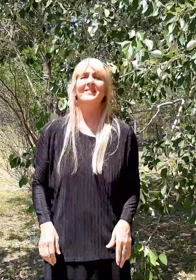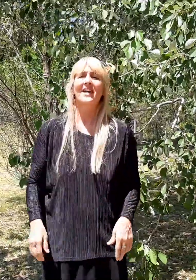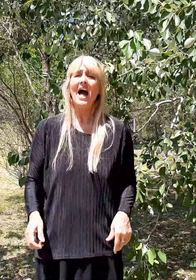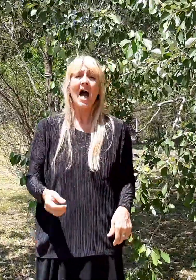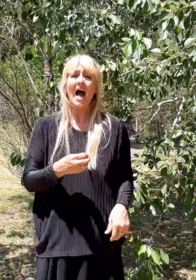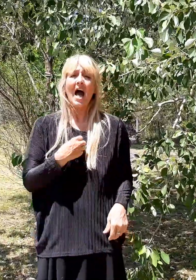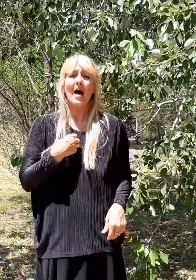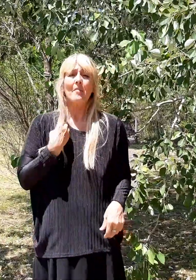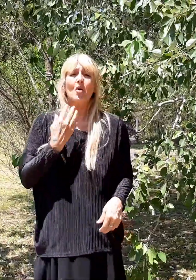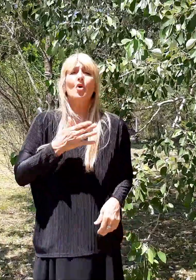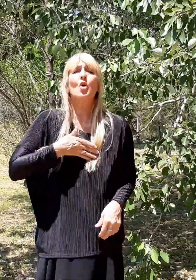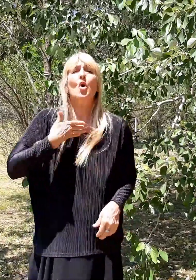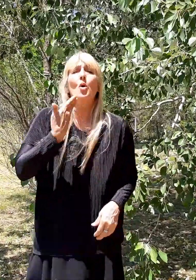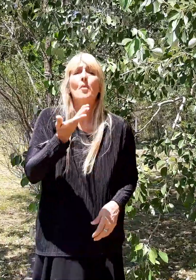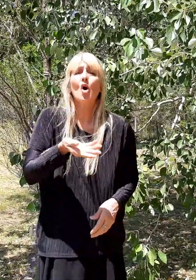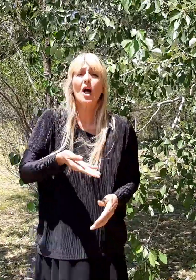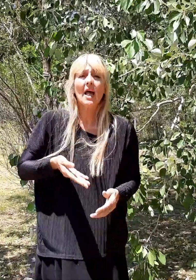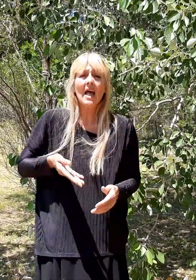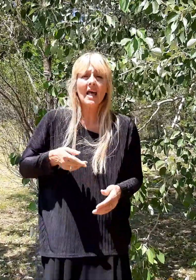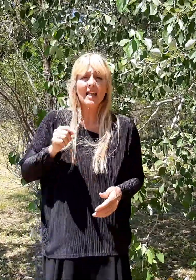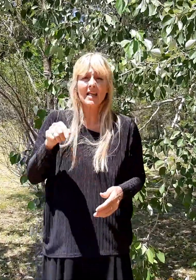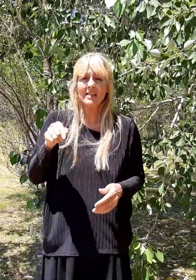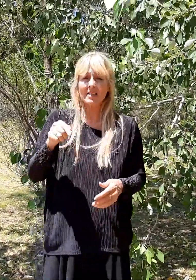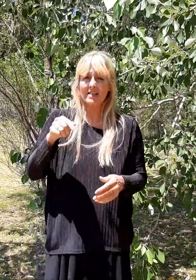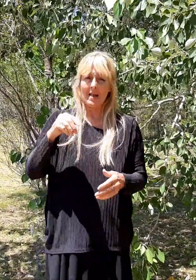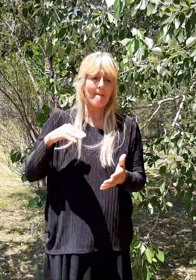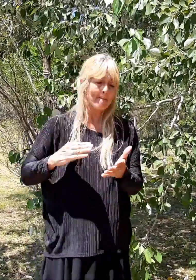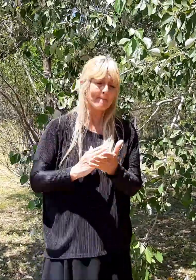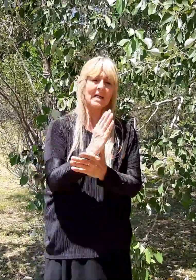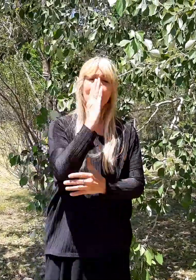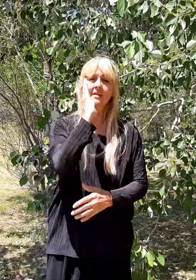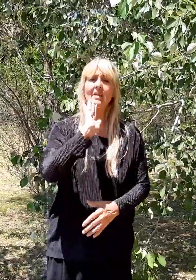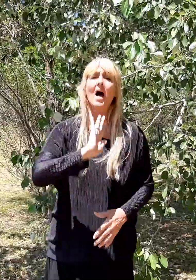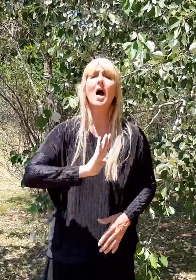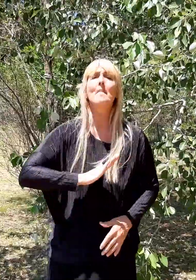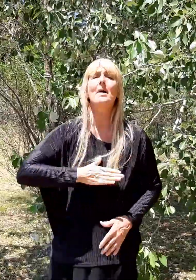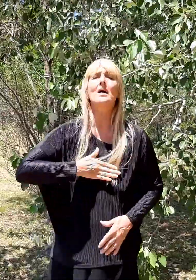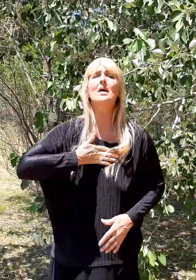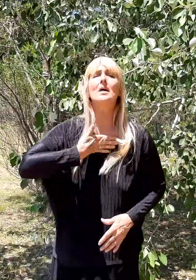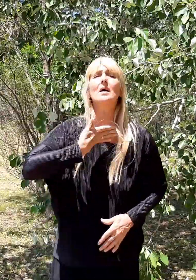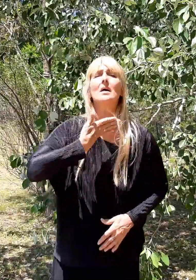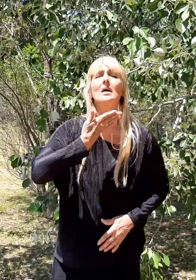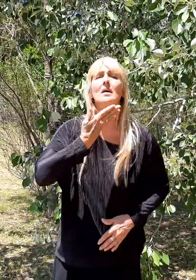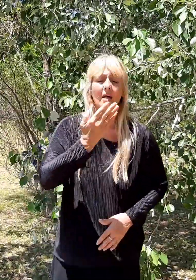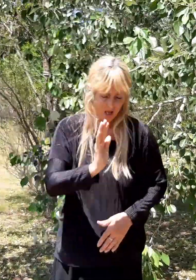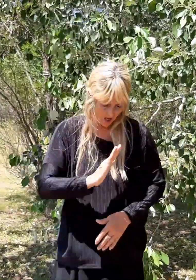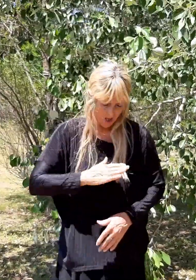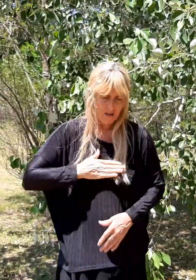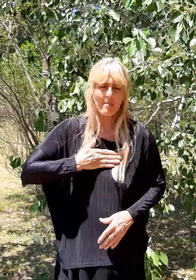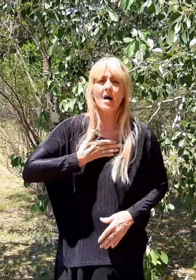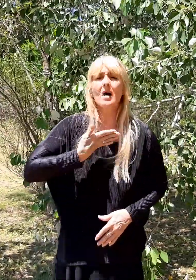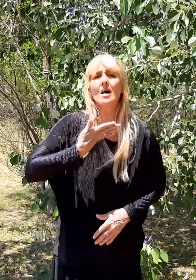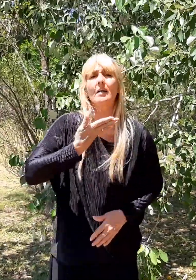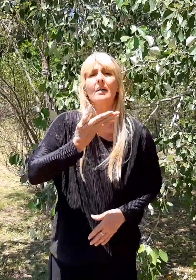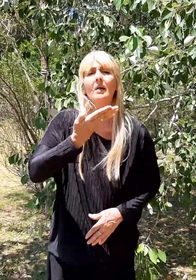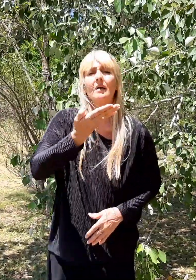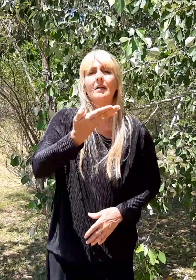te amo como eres, siempre te amaré Te